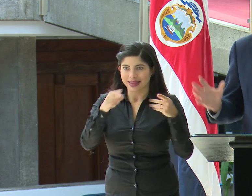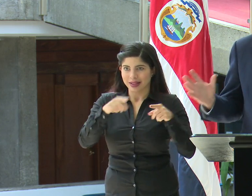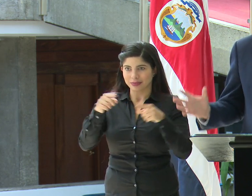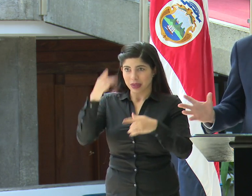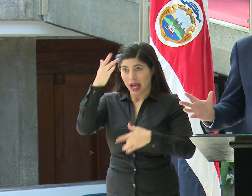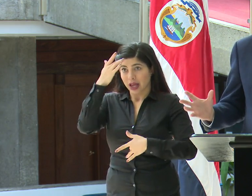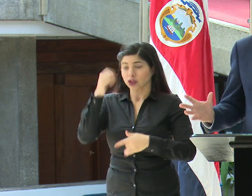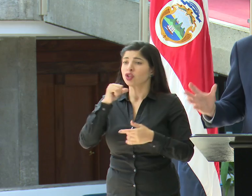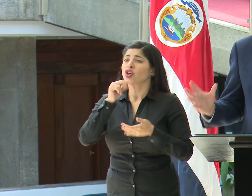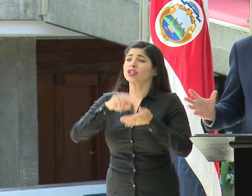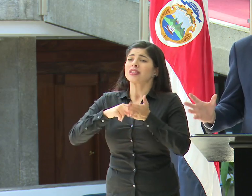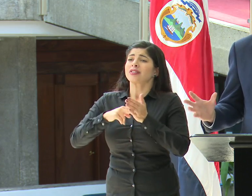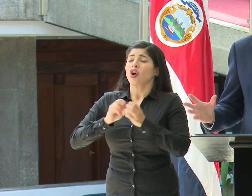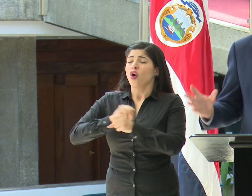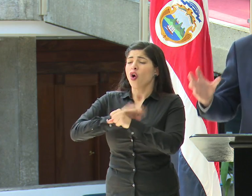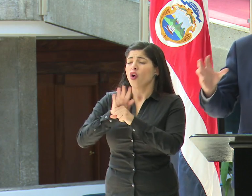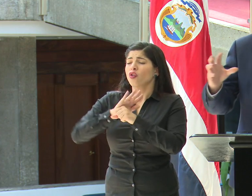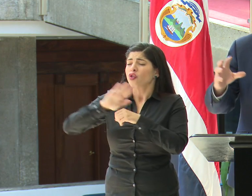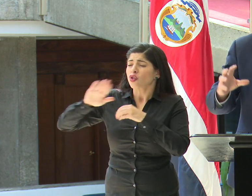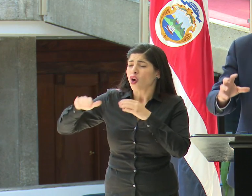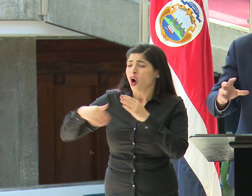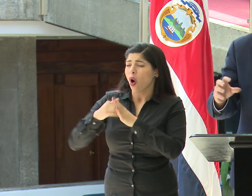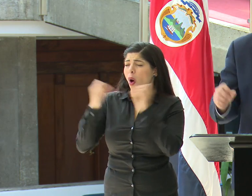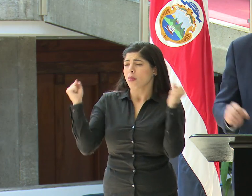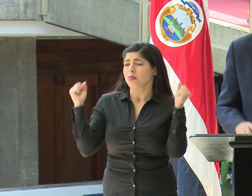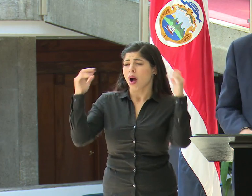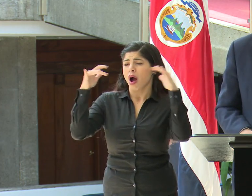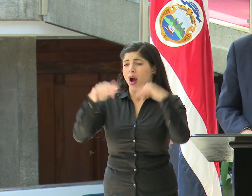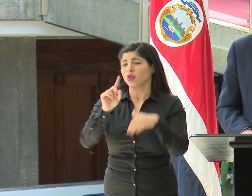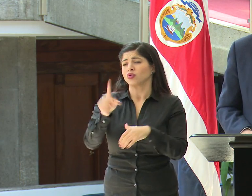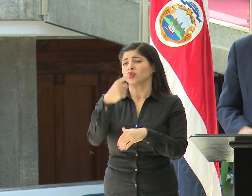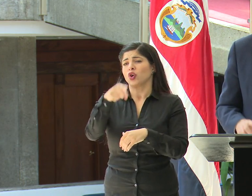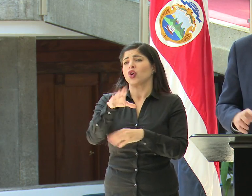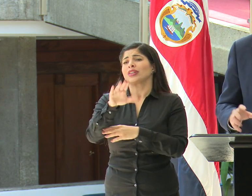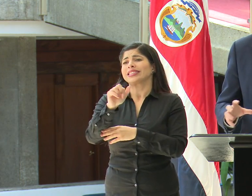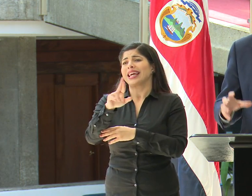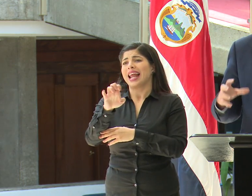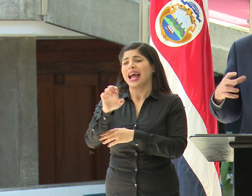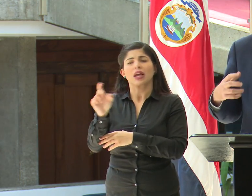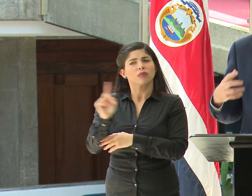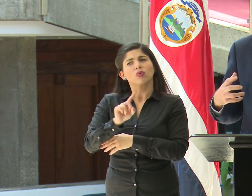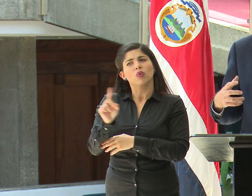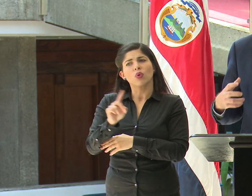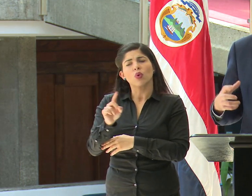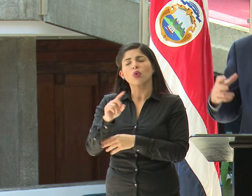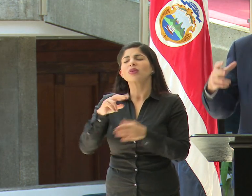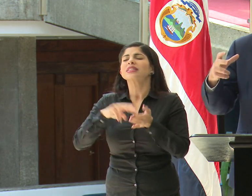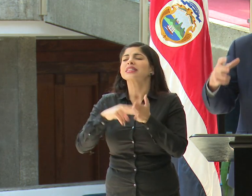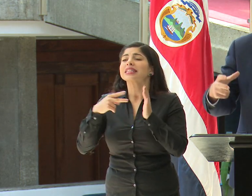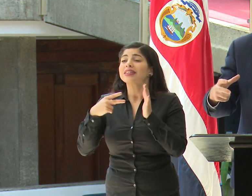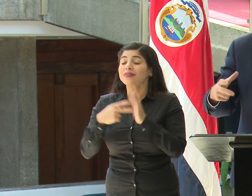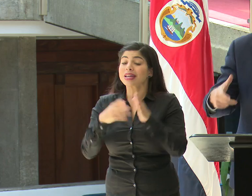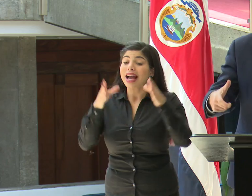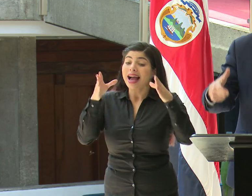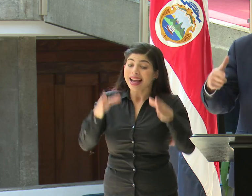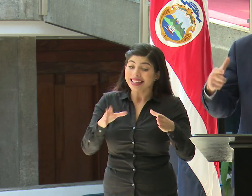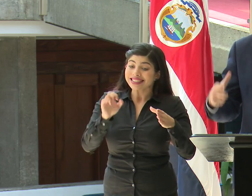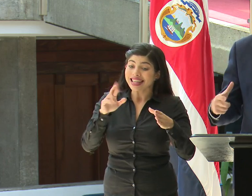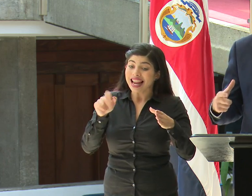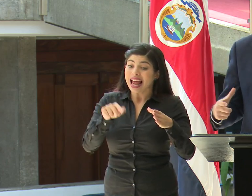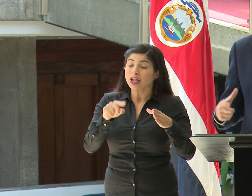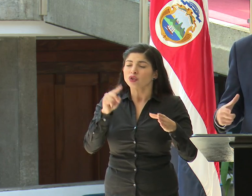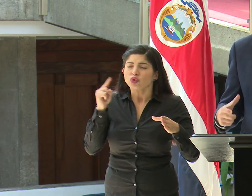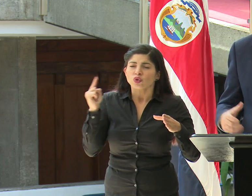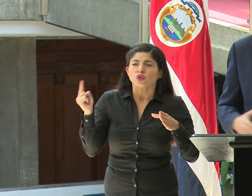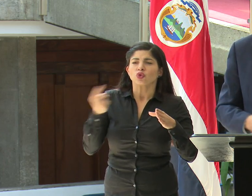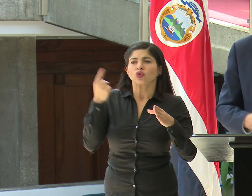que todos los casos de coronavirus se tienen que ver en el CENARE. Lo que tiene que ver, lo que significa es que en el CENARE solo